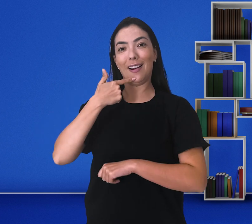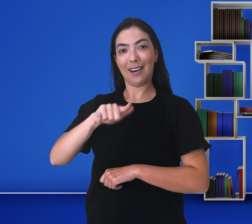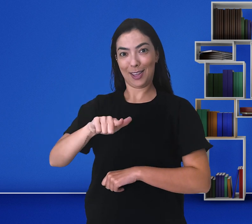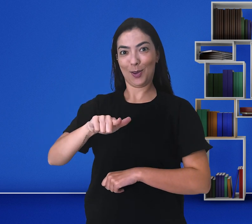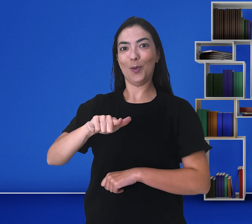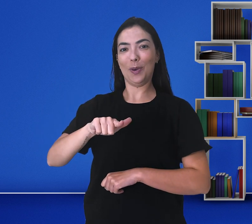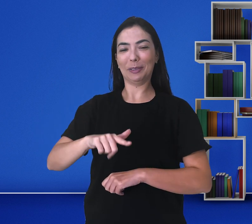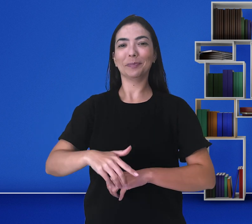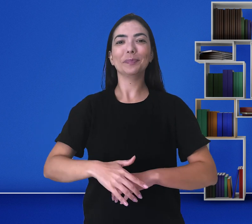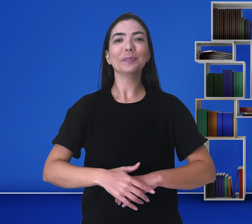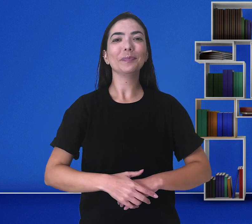sinais.